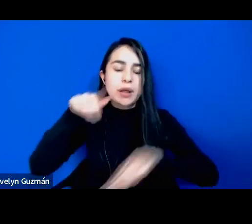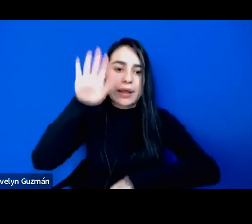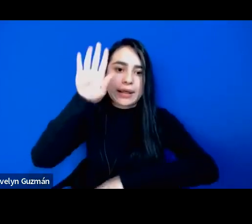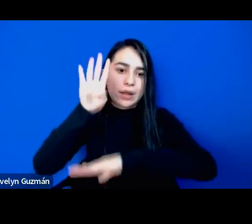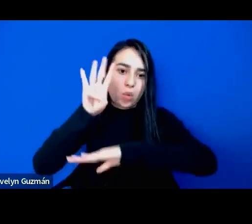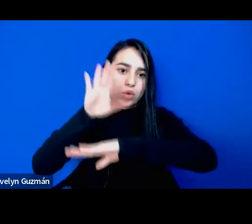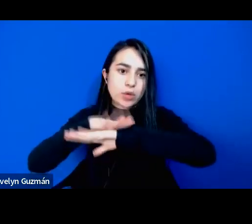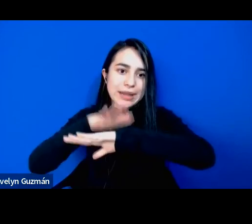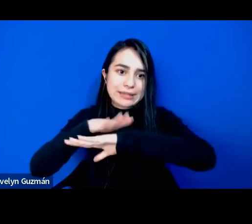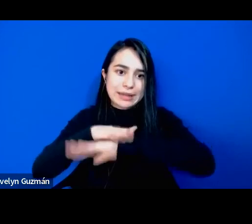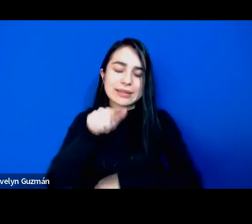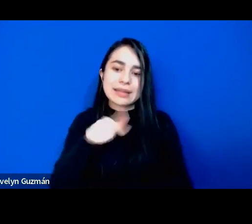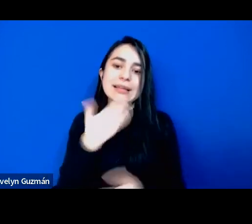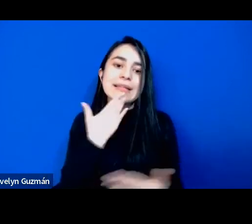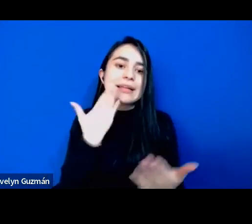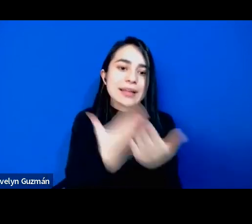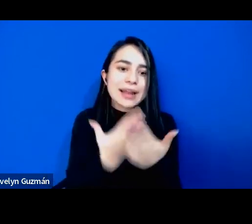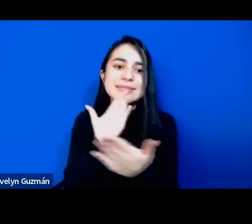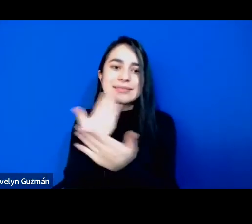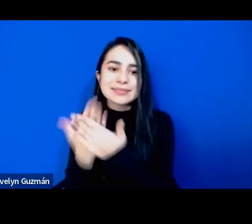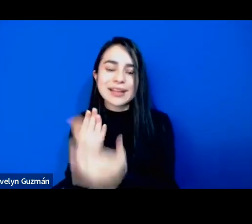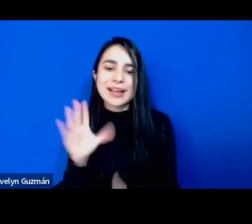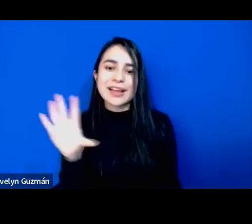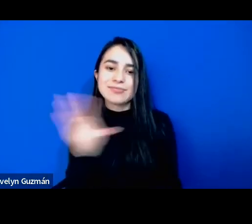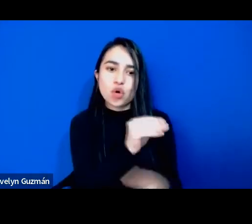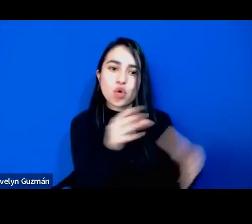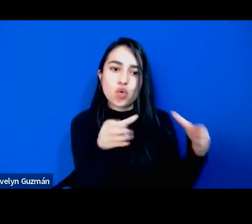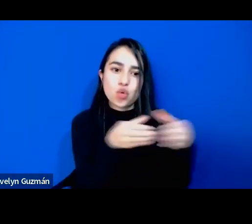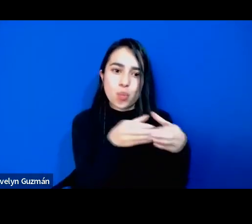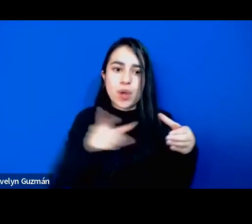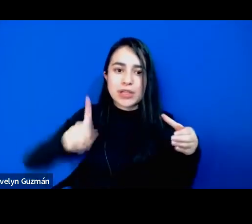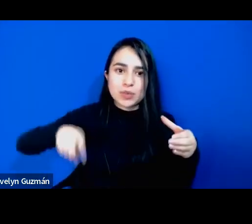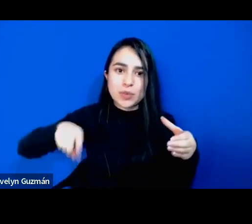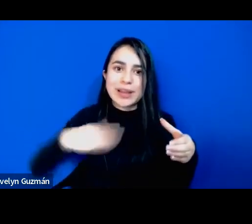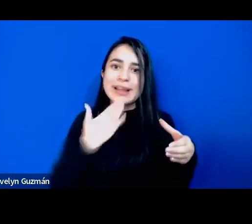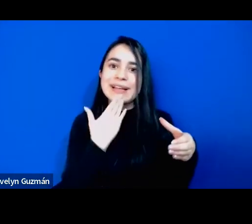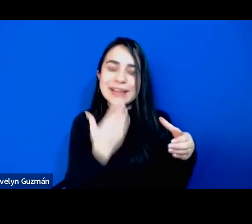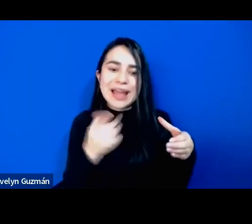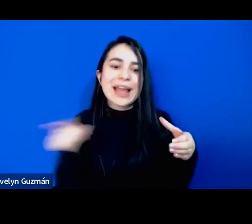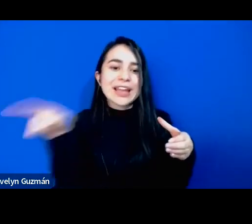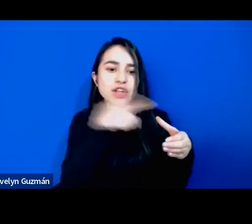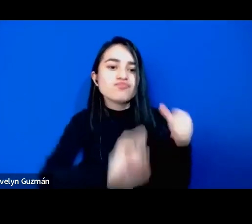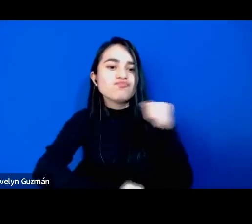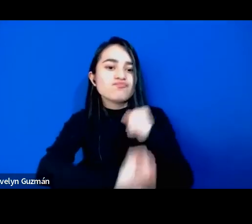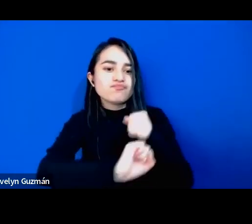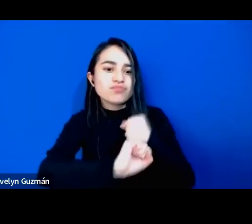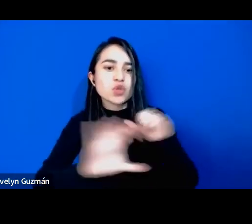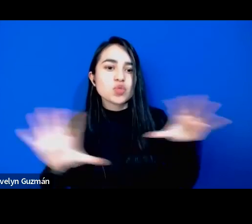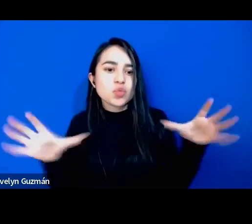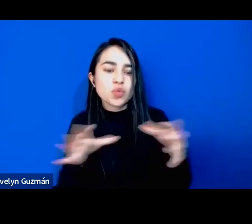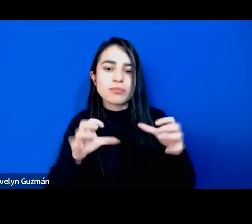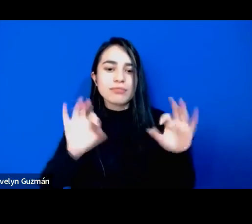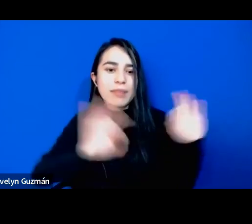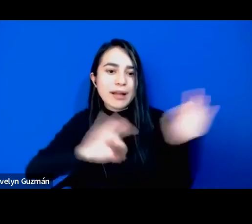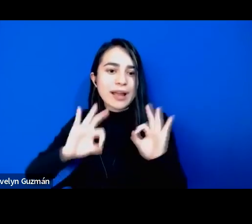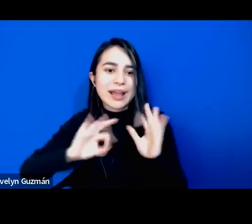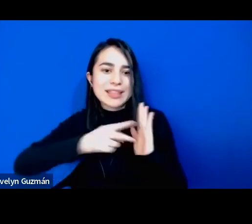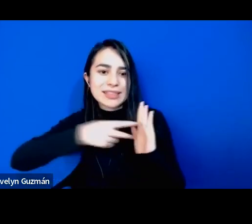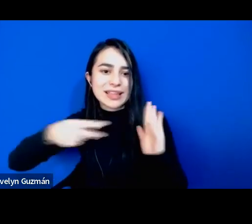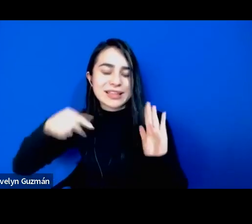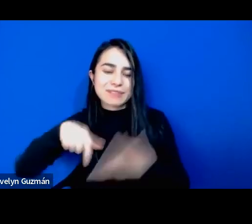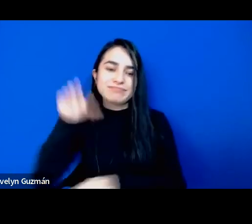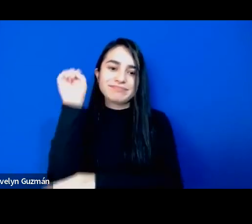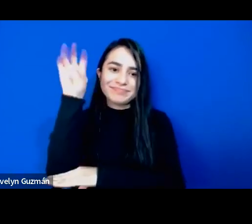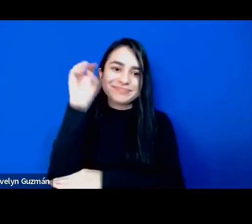Muchas gracias al equipo de la escuela también, que nos apoya en todas las cuestiones técnicas de esta